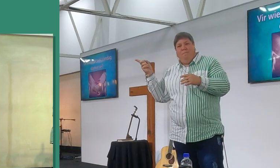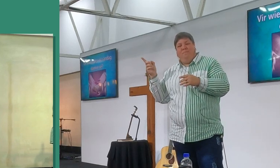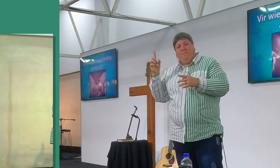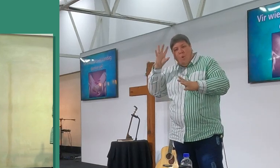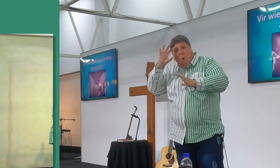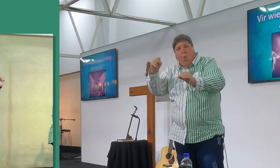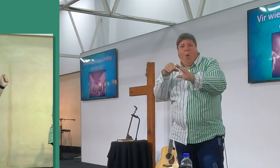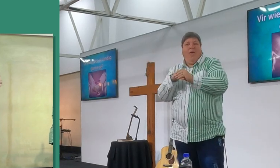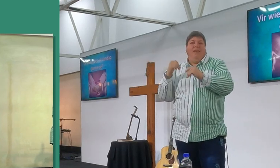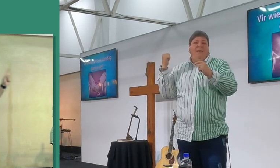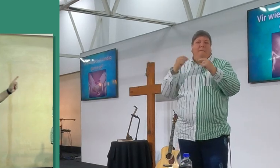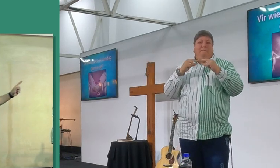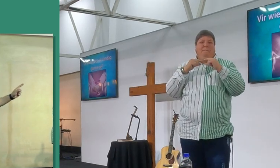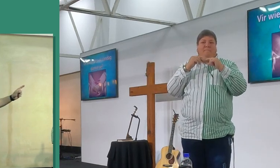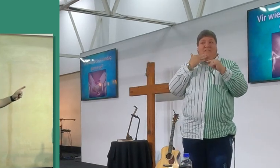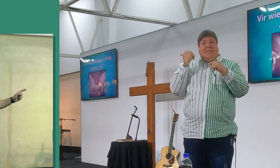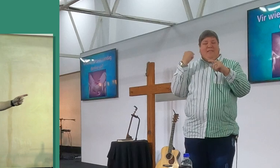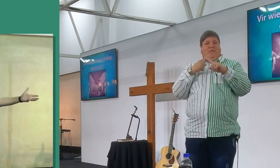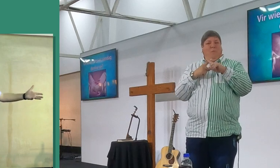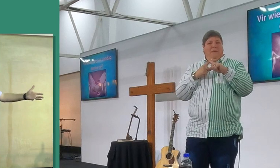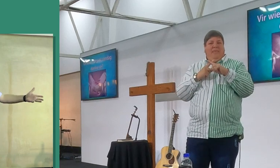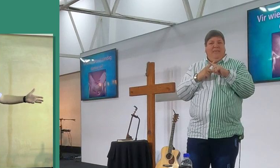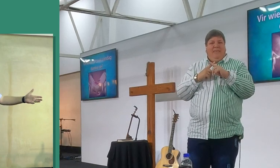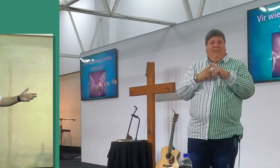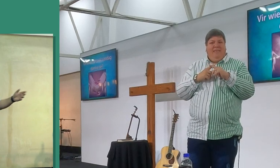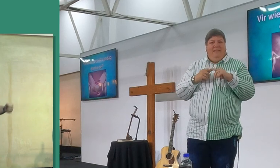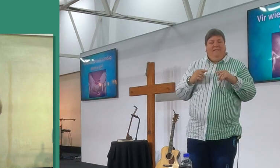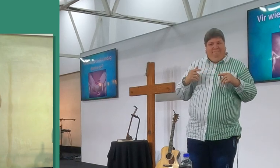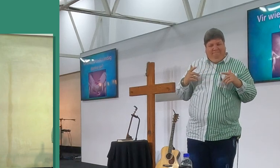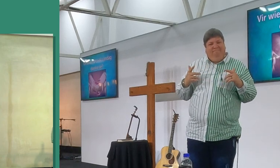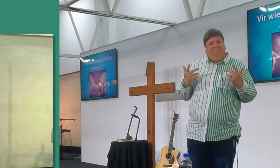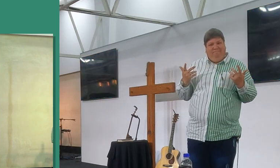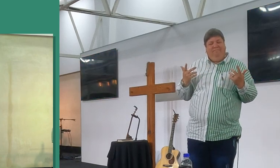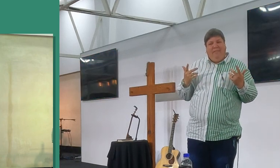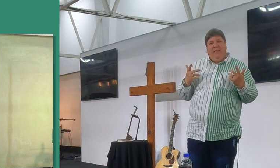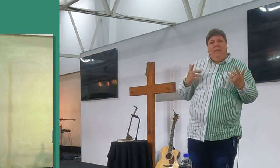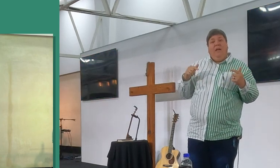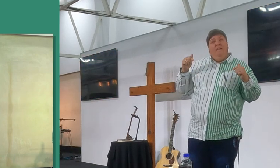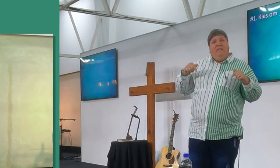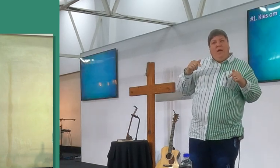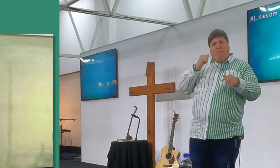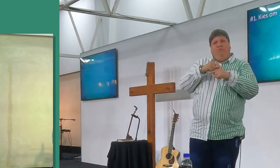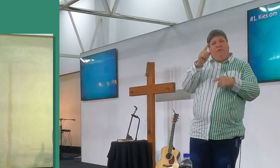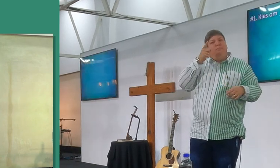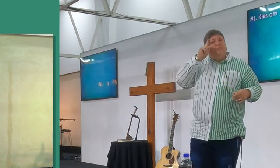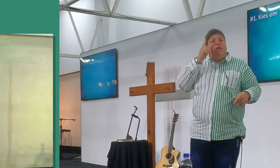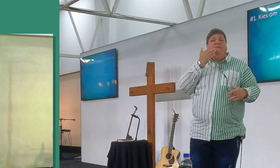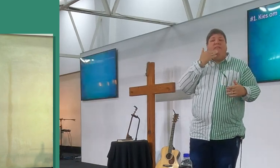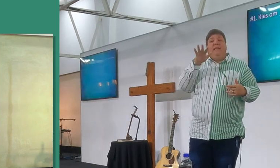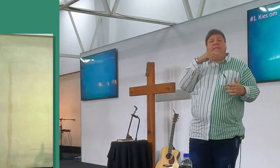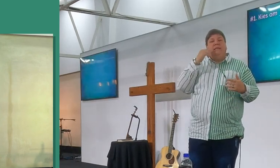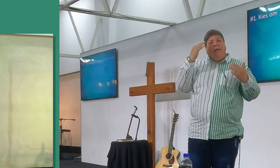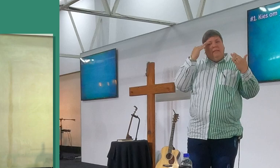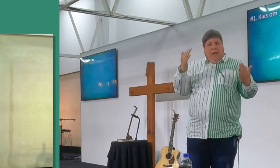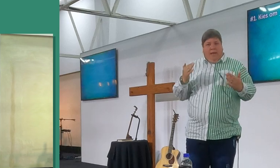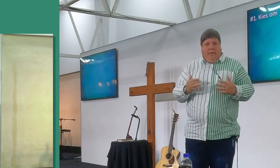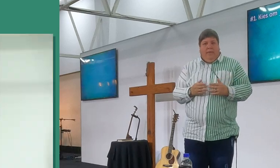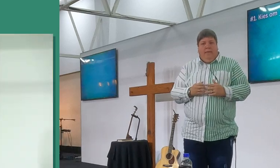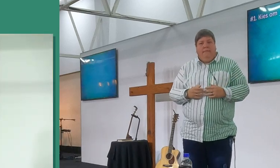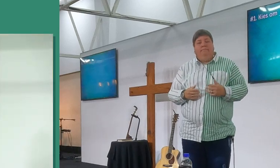dankie gesê, my sê nie hemel, so ek sal dit een dag doen, maar ek kon dit vroeger doen, so, ok, vir wie gaan ek dankie sê, kom ons kyk, nommer 1,